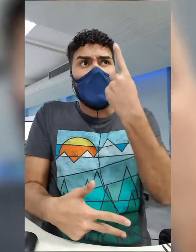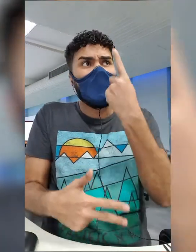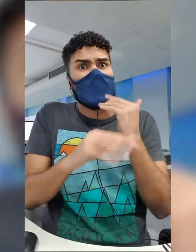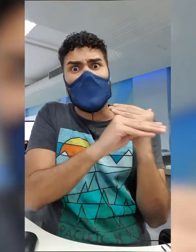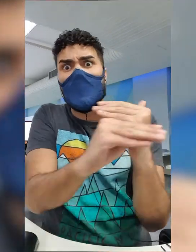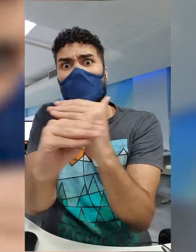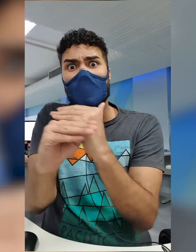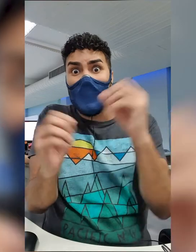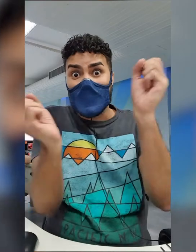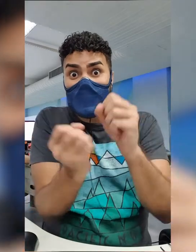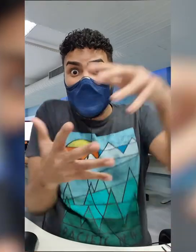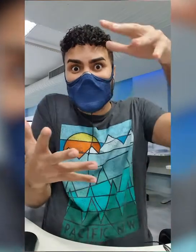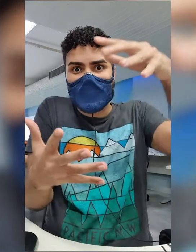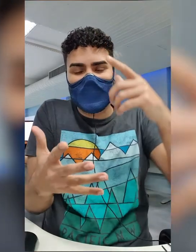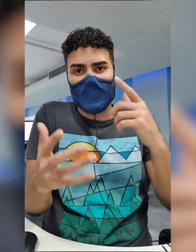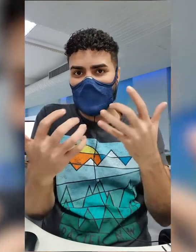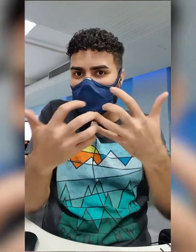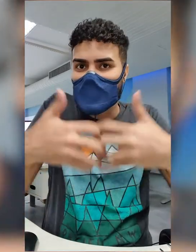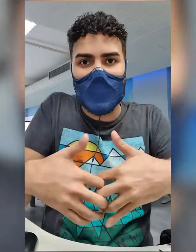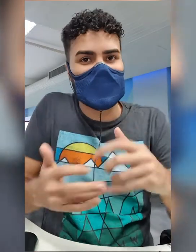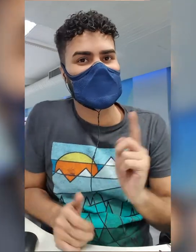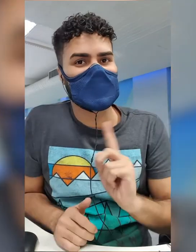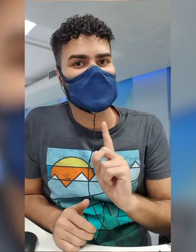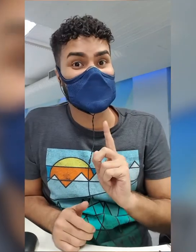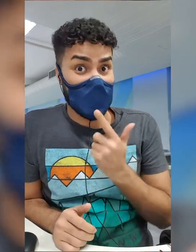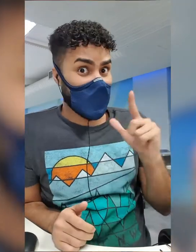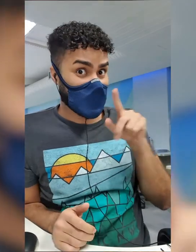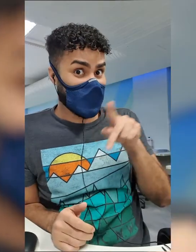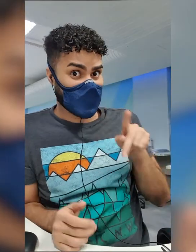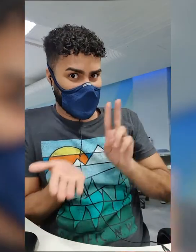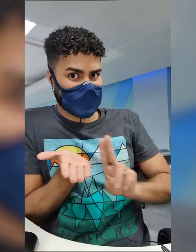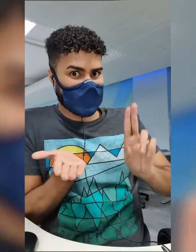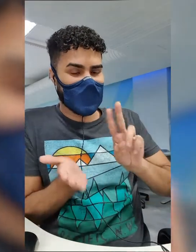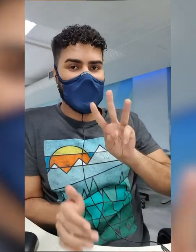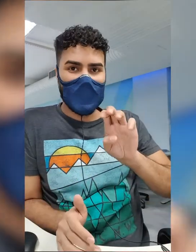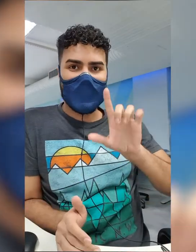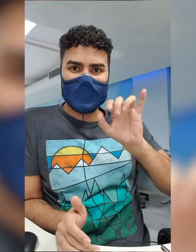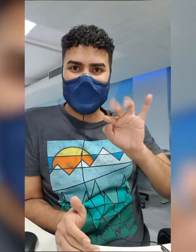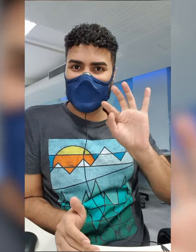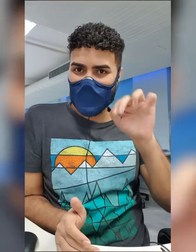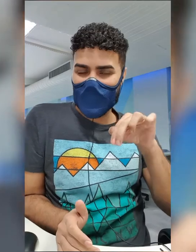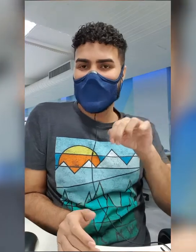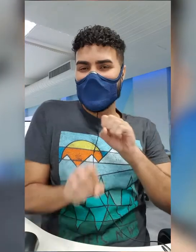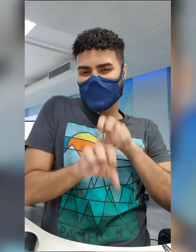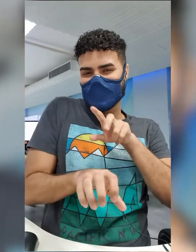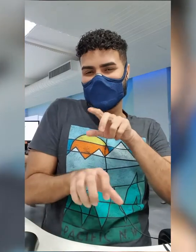funciona para todos os candidatos. O professor universitário Wellington Pedro da Silva, docente do curso de letras,